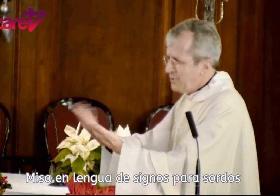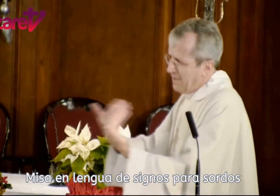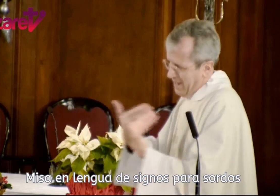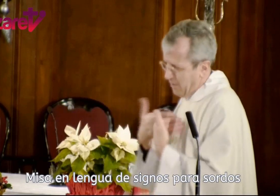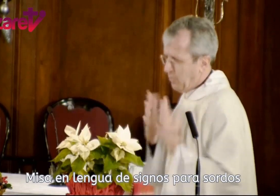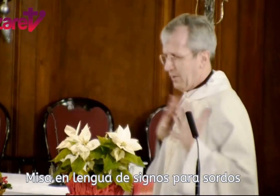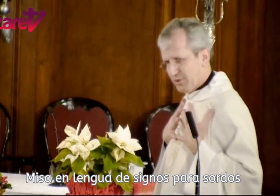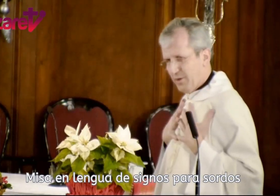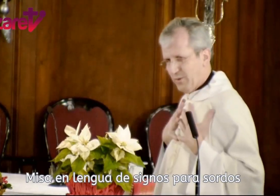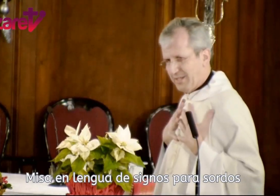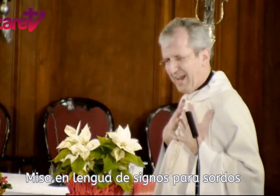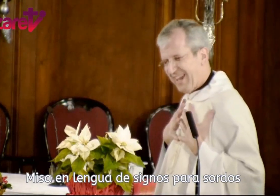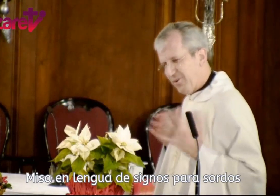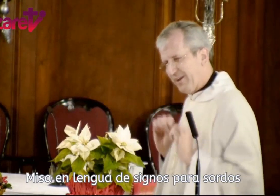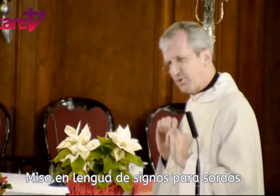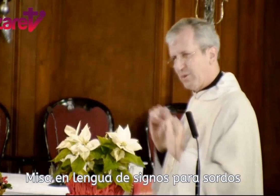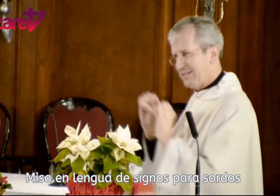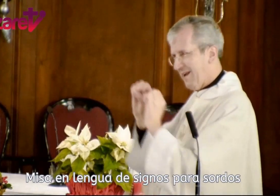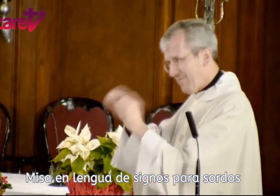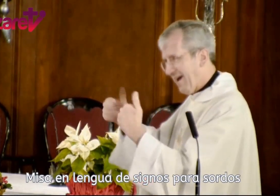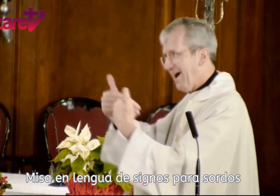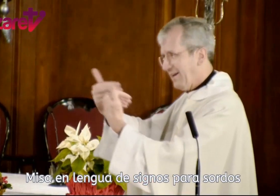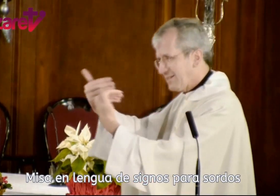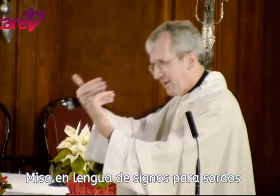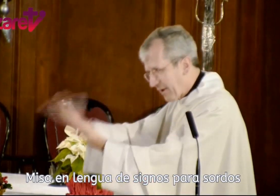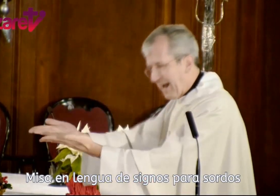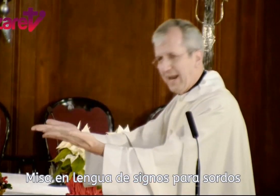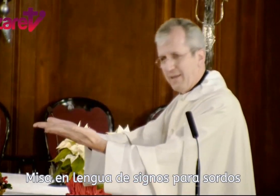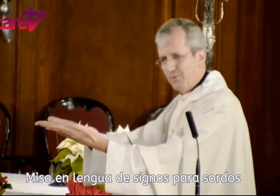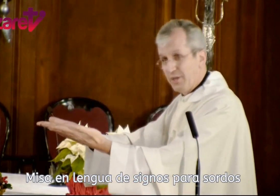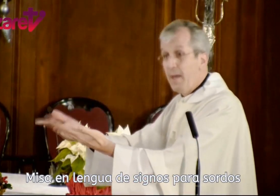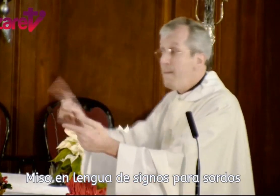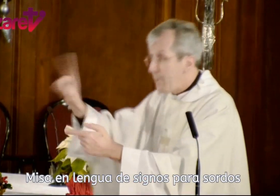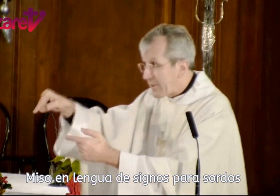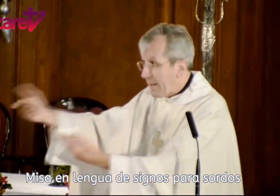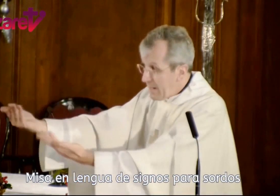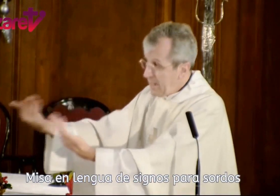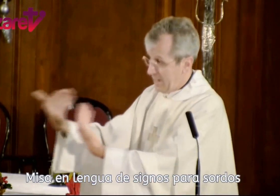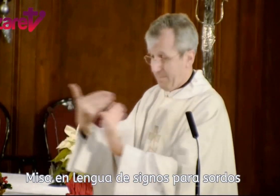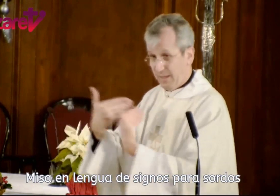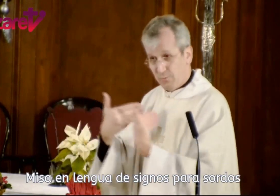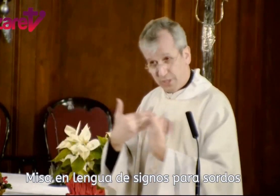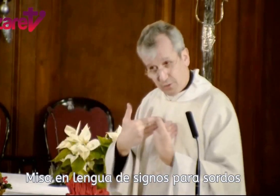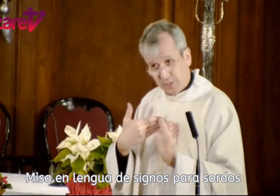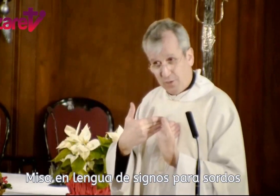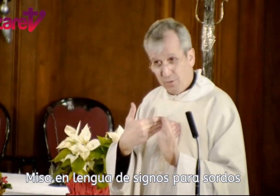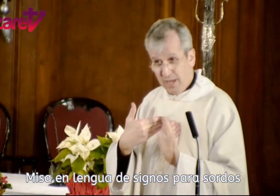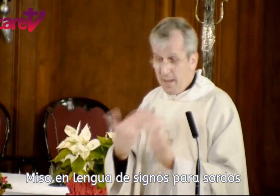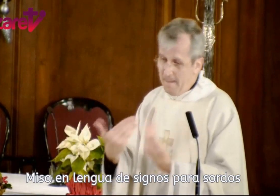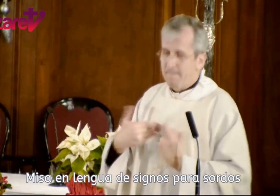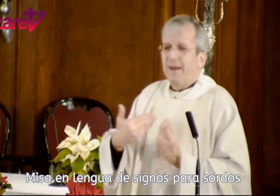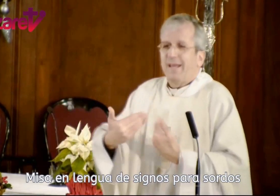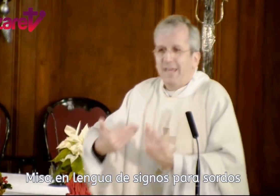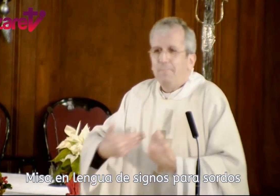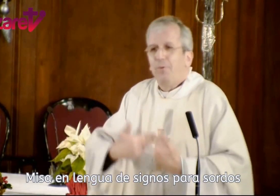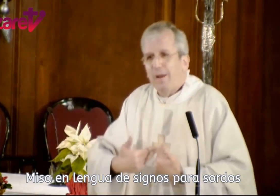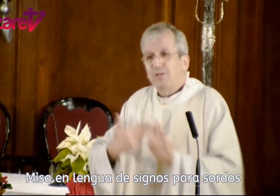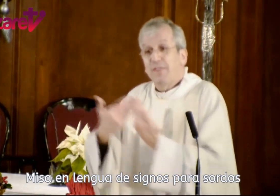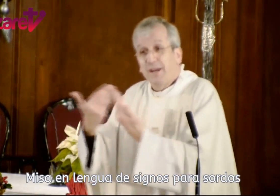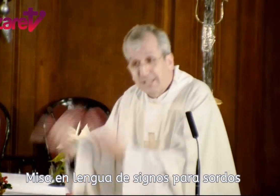alguna cosa nuestra, aquello que nos cuesta dejar se lo regalaremos, pero que también le pedimos que nos ayude para que podamos hacerle